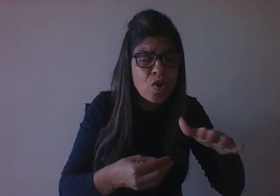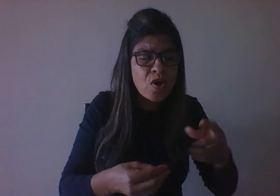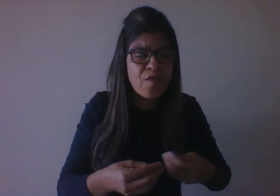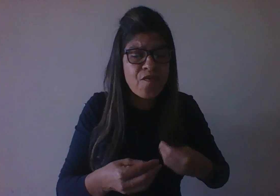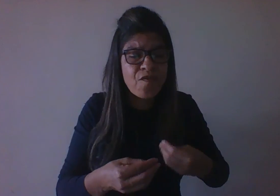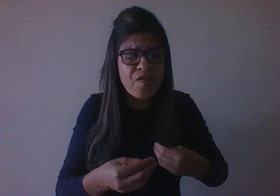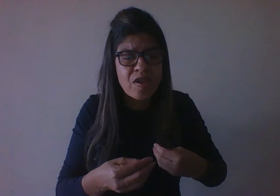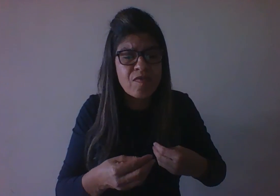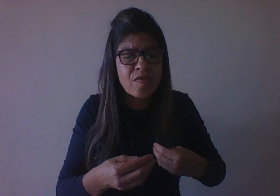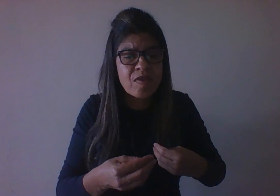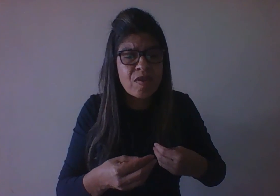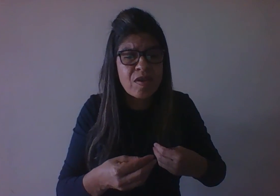ambiente.